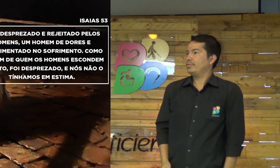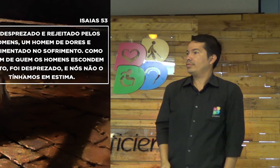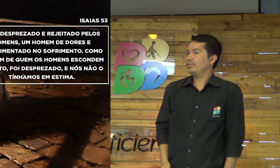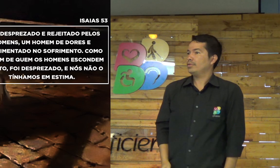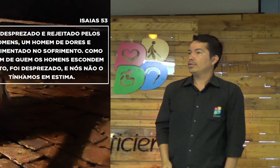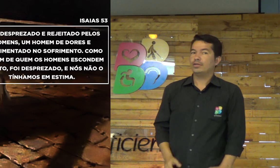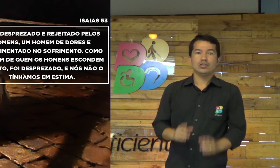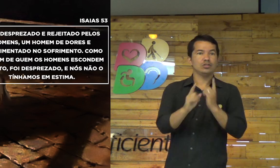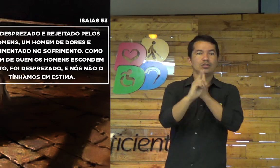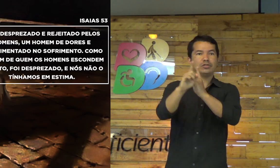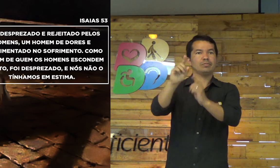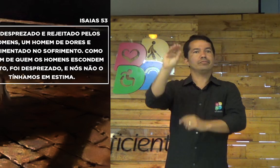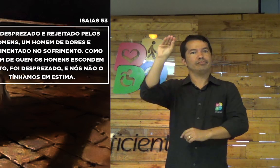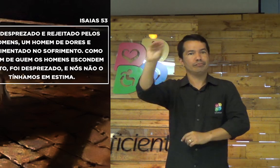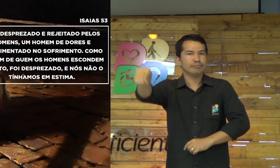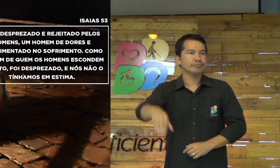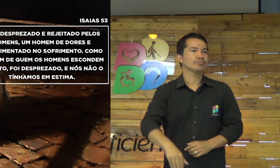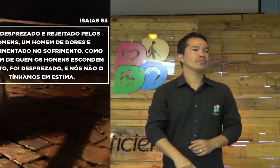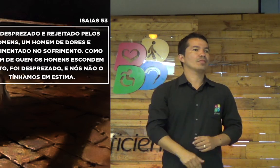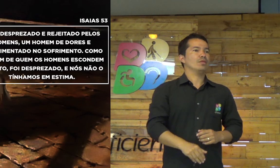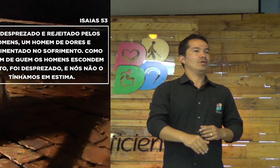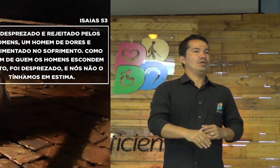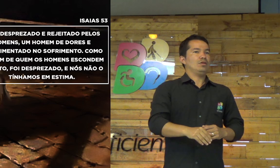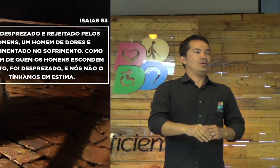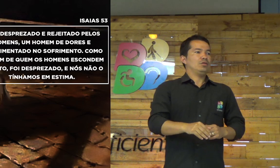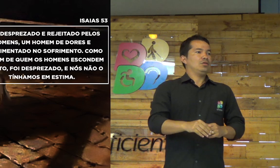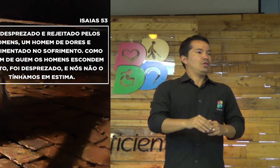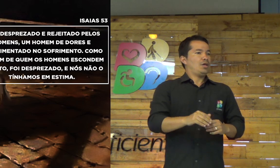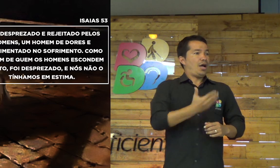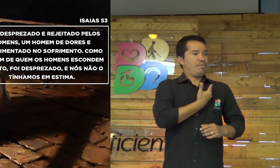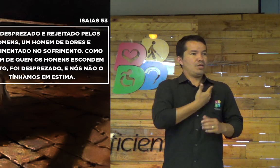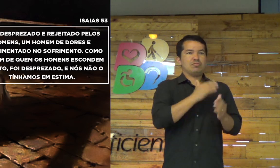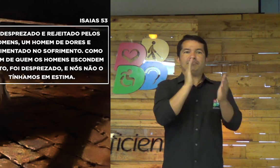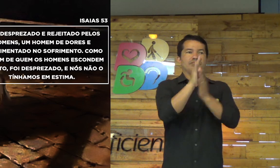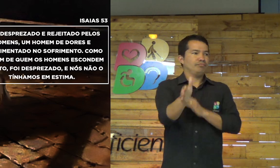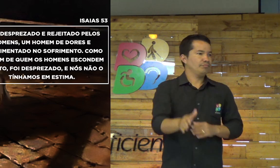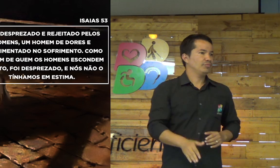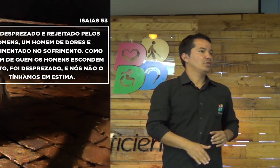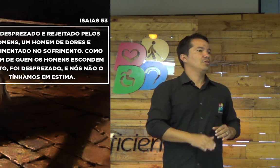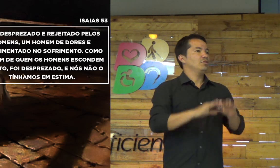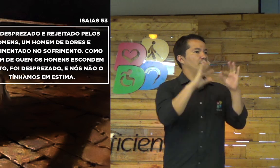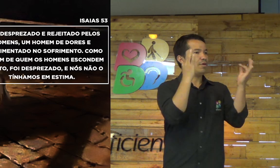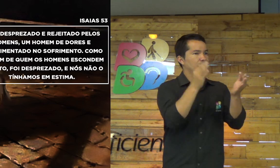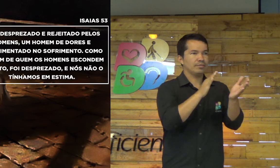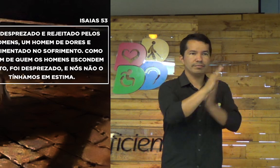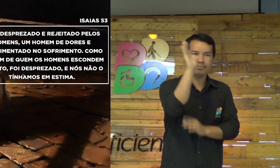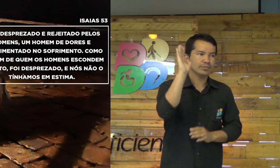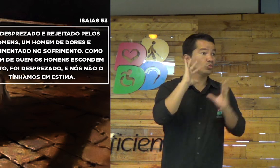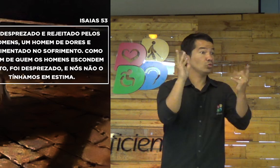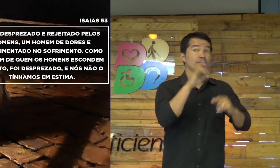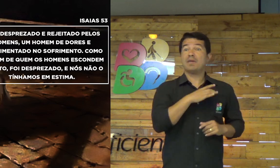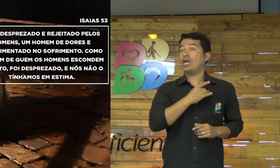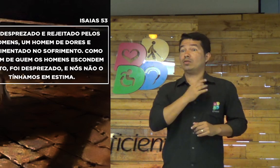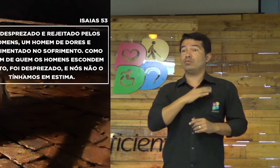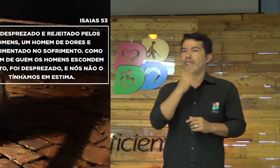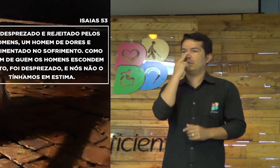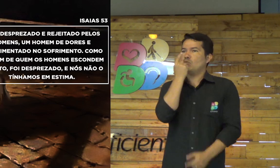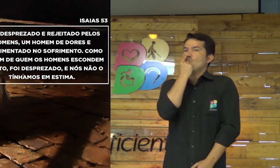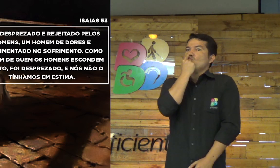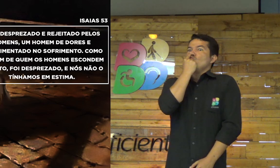Jesus ficou sozinho. Todos eles acabaram rejeitando Jesus. Os amigos fugiram. A família fugiram de